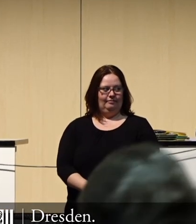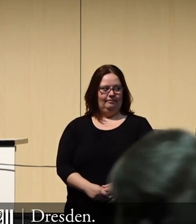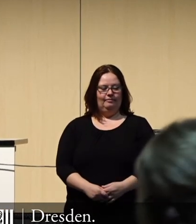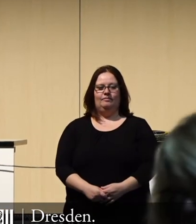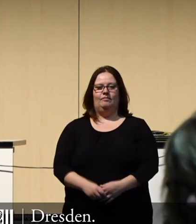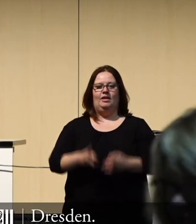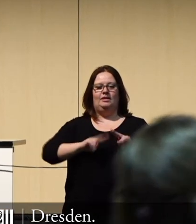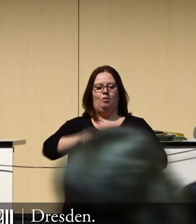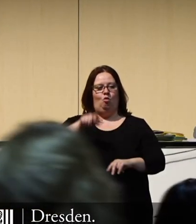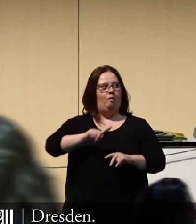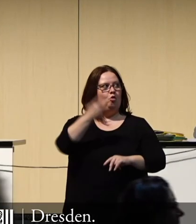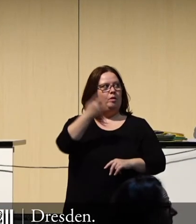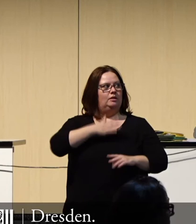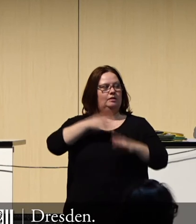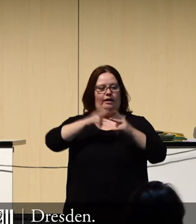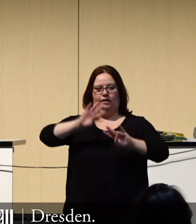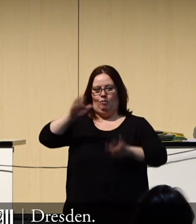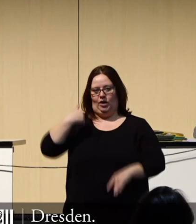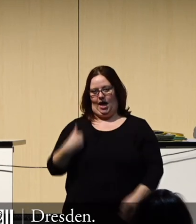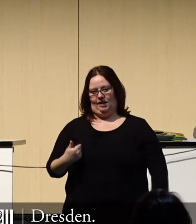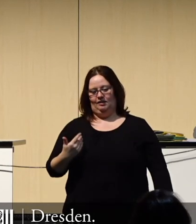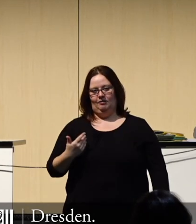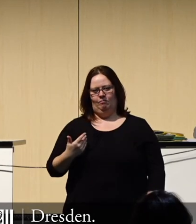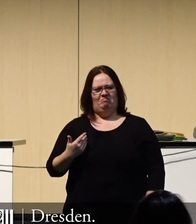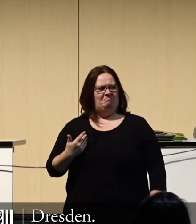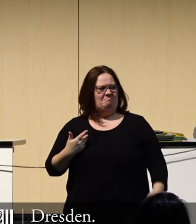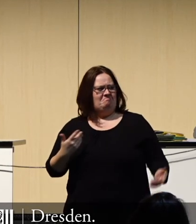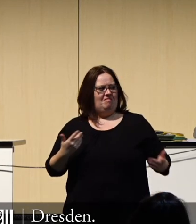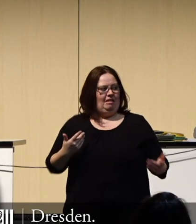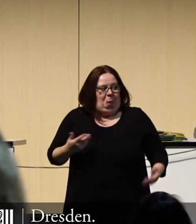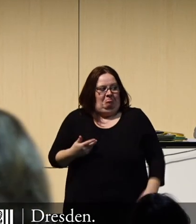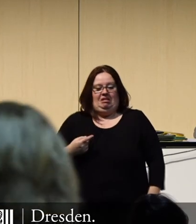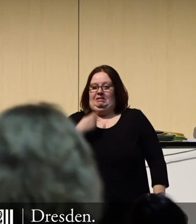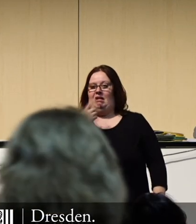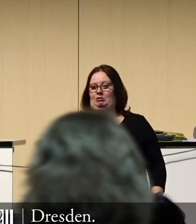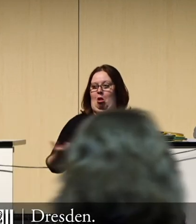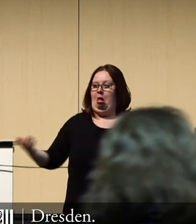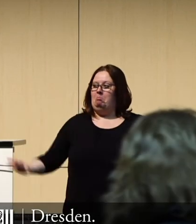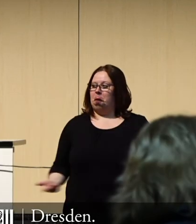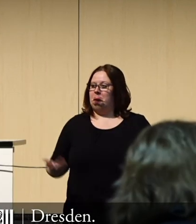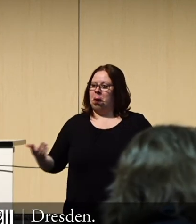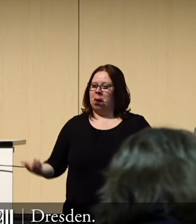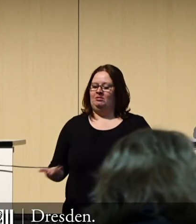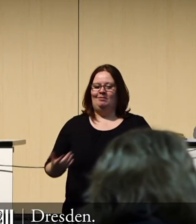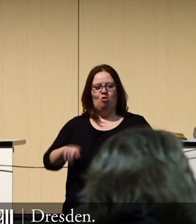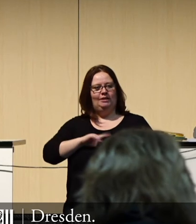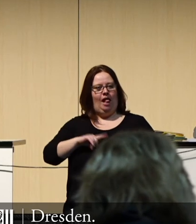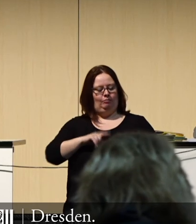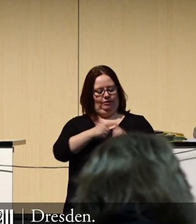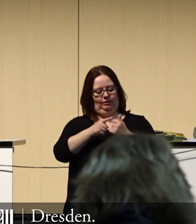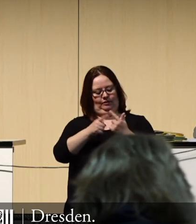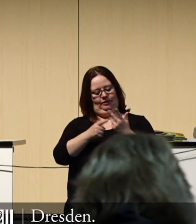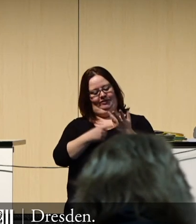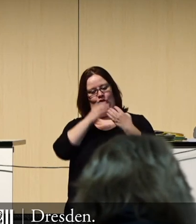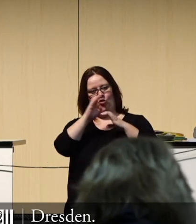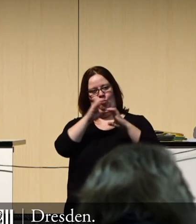Sehr geehrter Oberbürgermeister, sehr geehrte Damen und Herren, ich weiß nicht so richtig, was ich hier sagen soll, weil ein Großteil der Punkte, die ich mir vorgenommen habe, heute